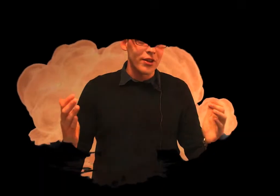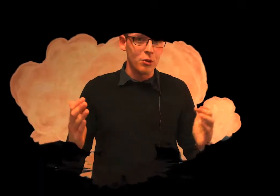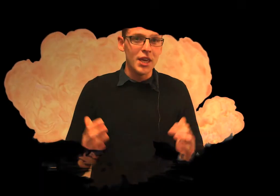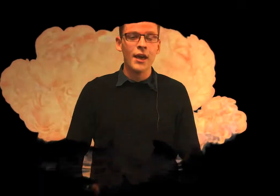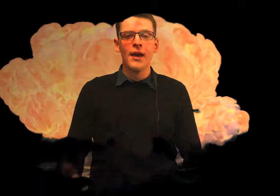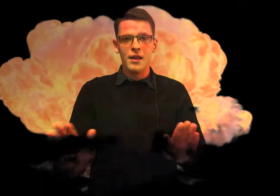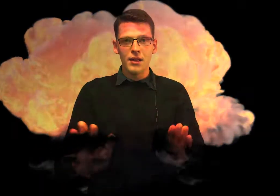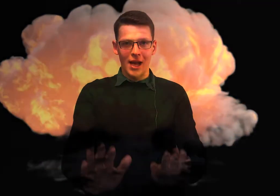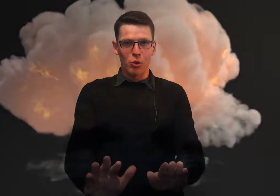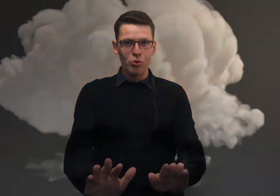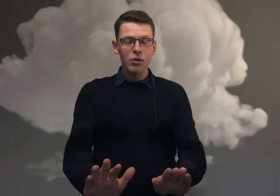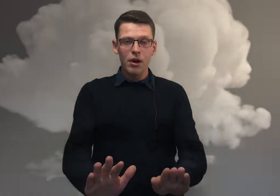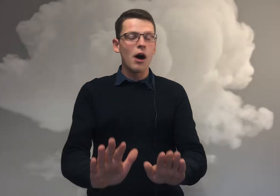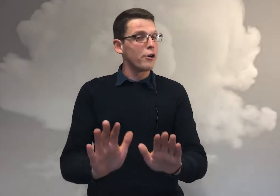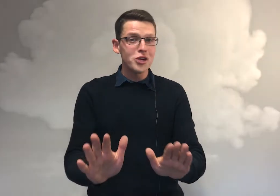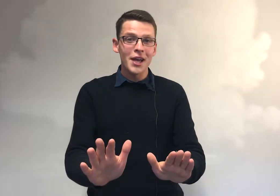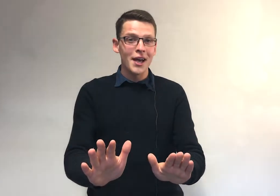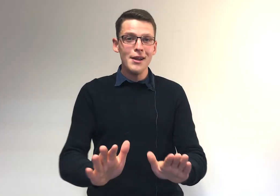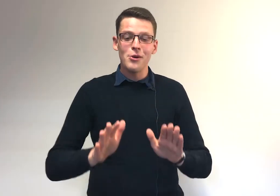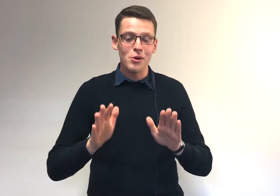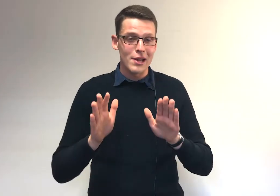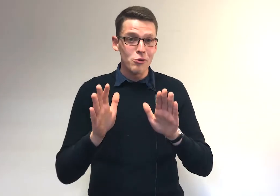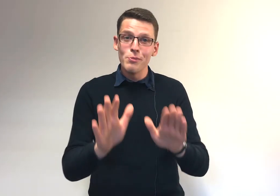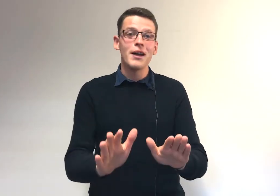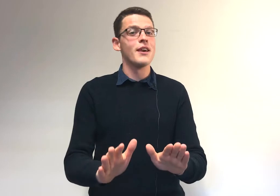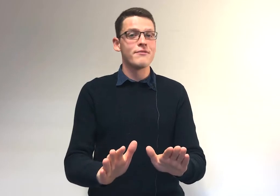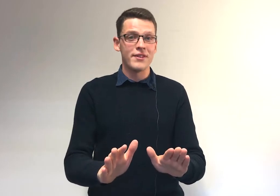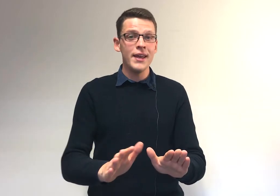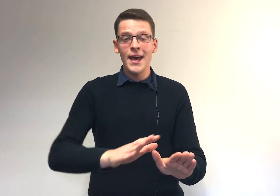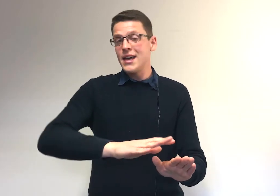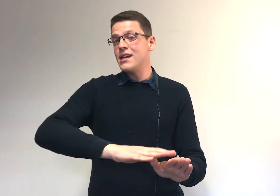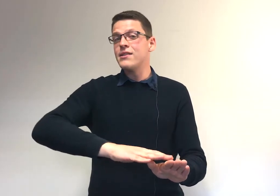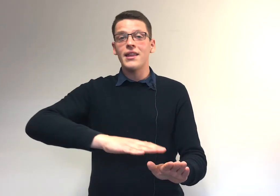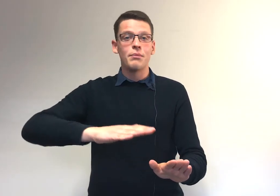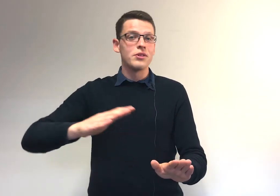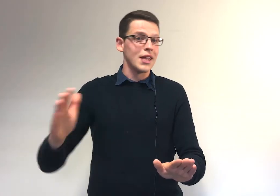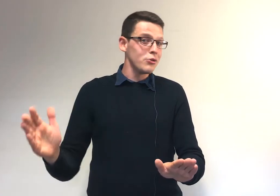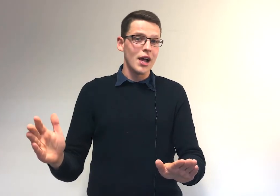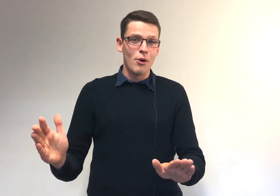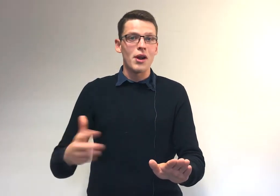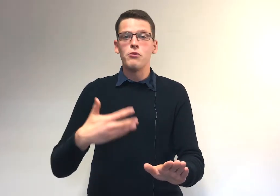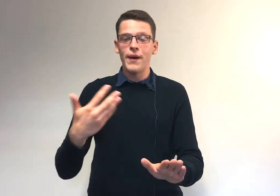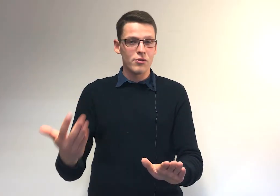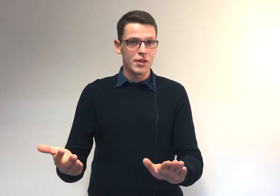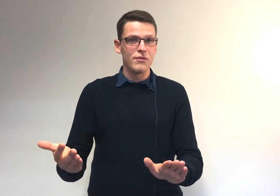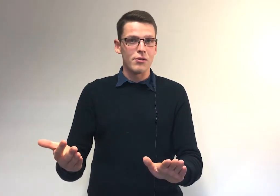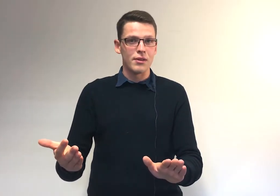atomique. Calmons-nous. En général, l'humain est bien fait. Il s'adapte naturellement à la plupart de ses difficultés.